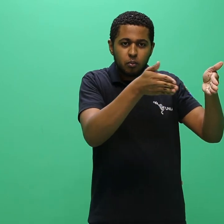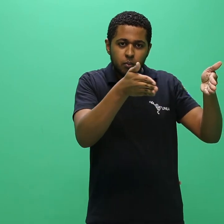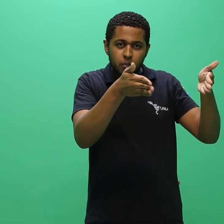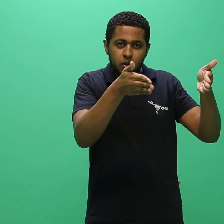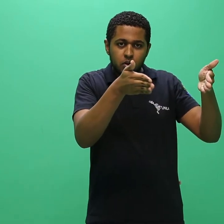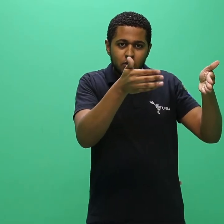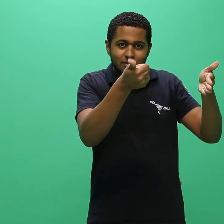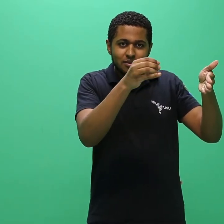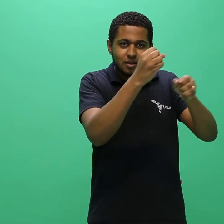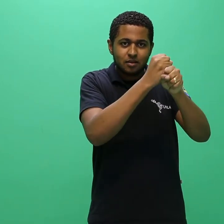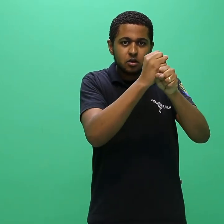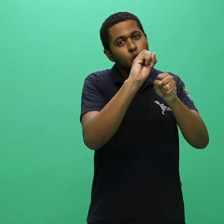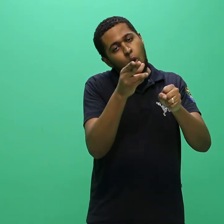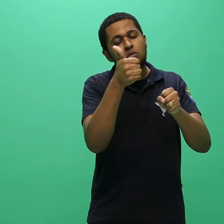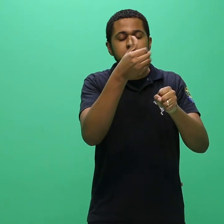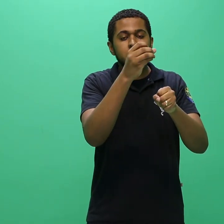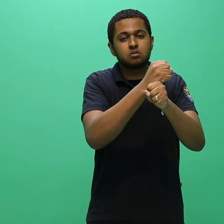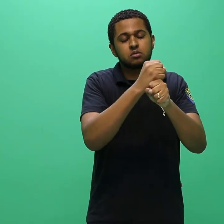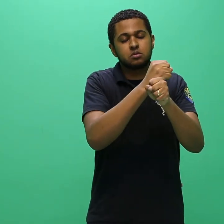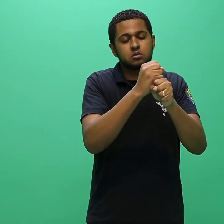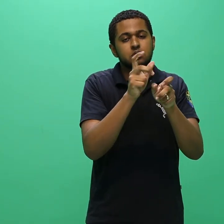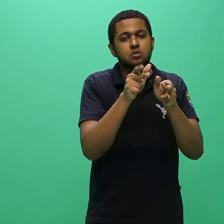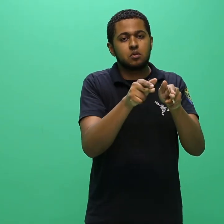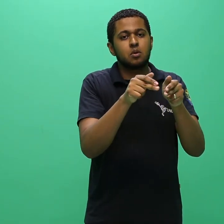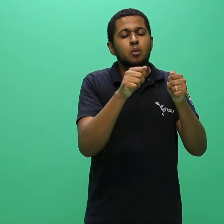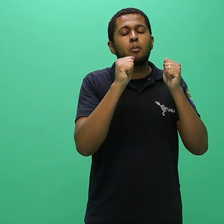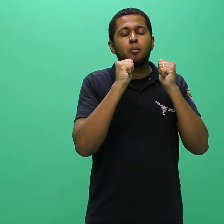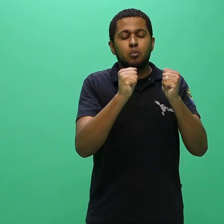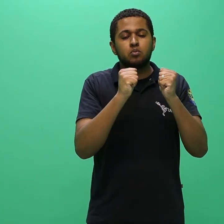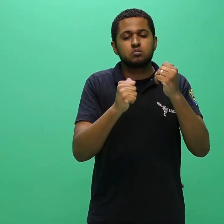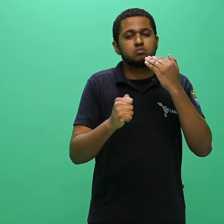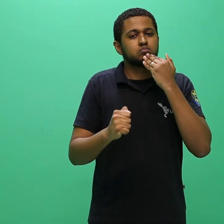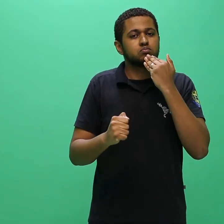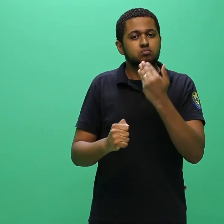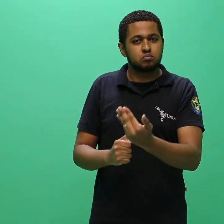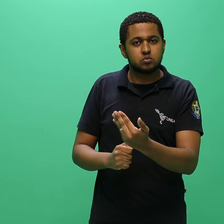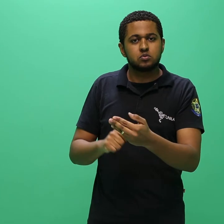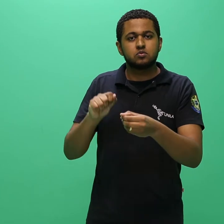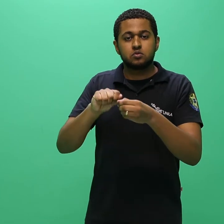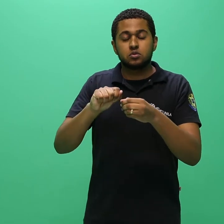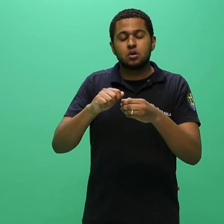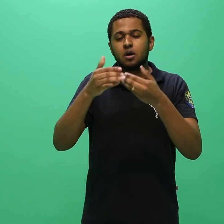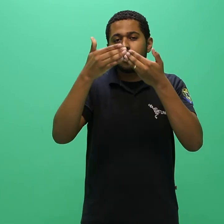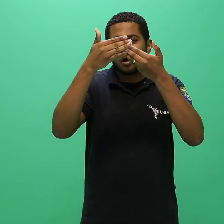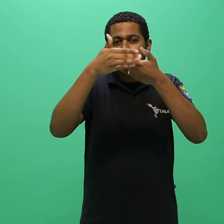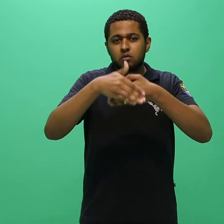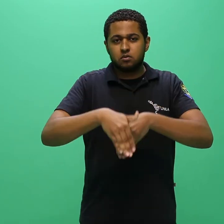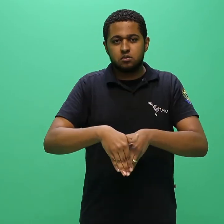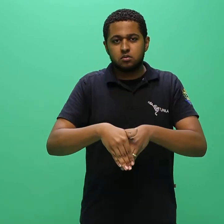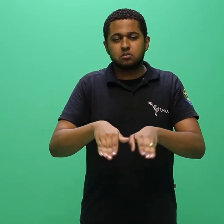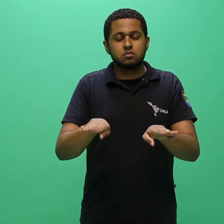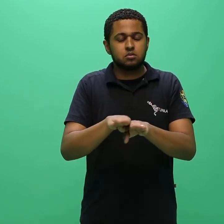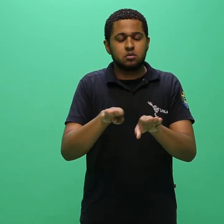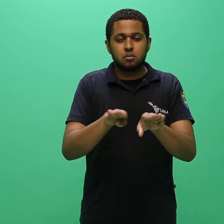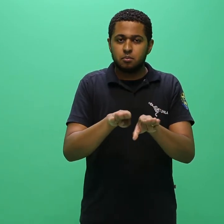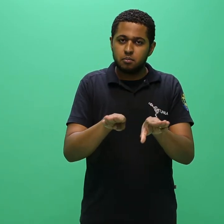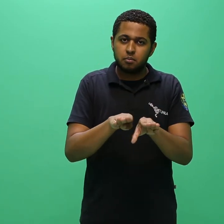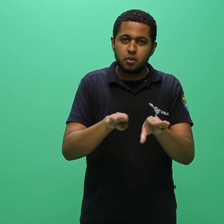cursados em período maior ou igual a 10 anos, poderão ser requeridas avaliações e ou